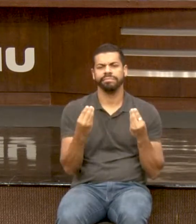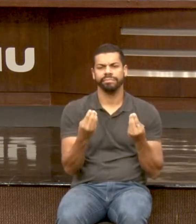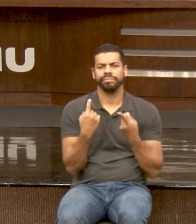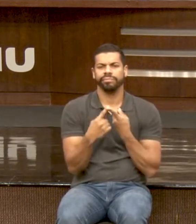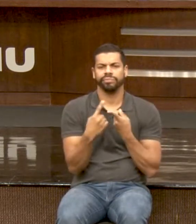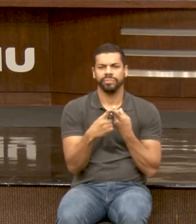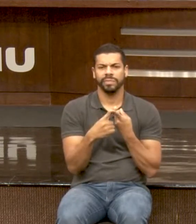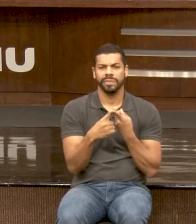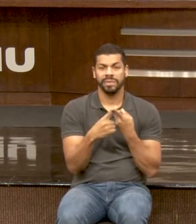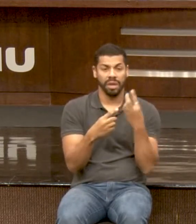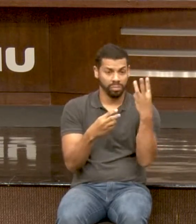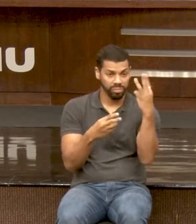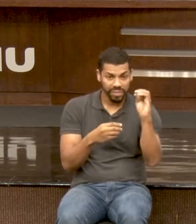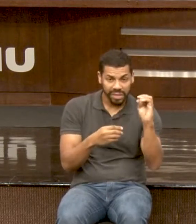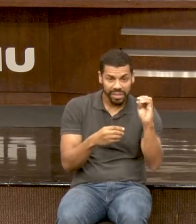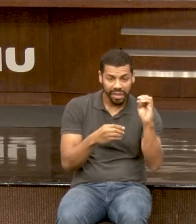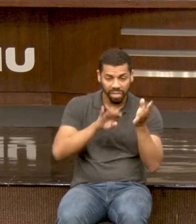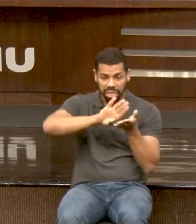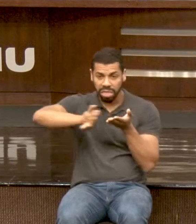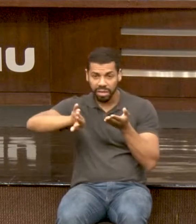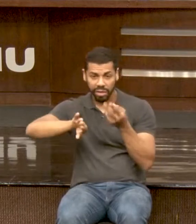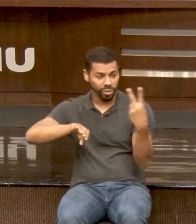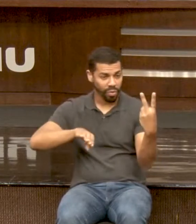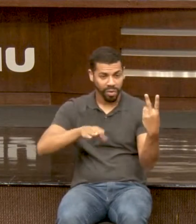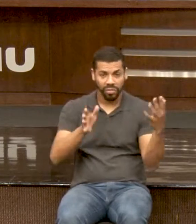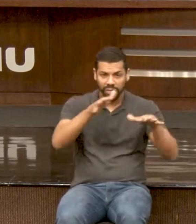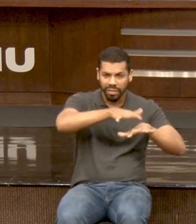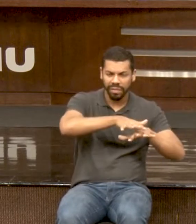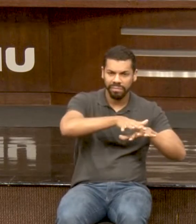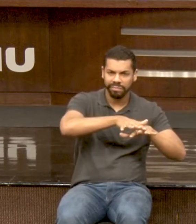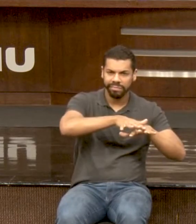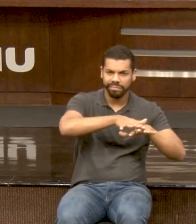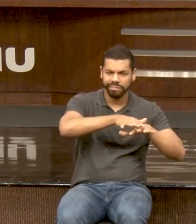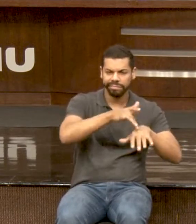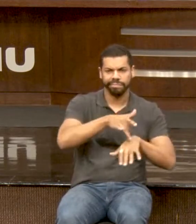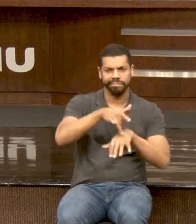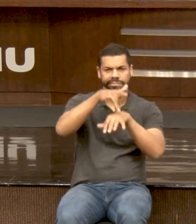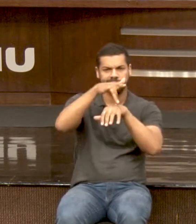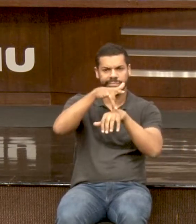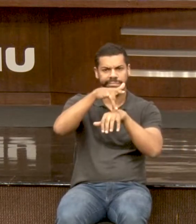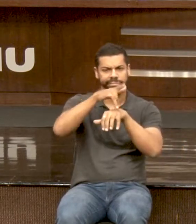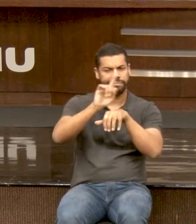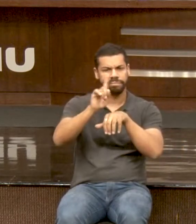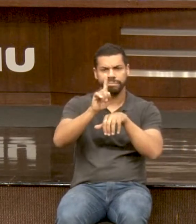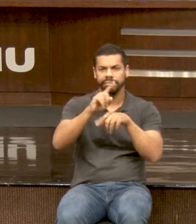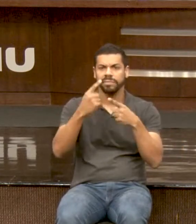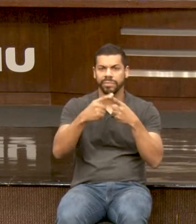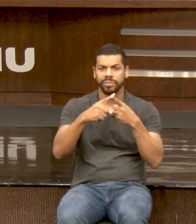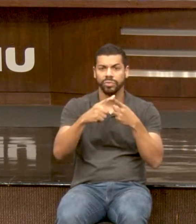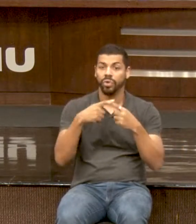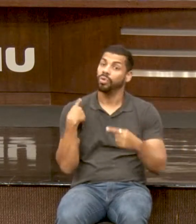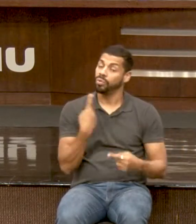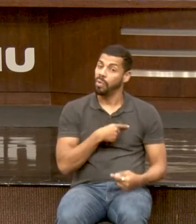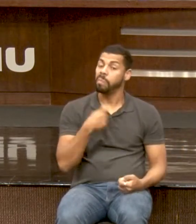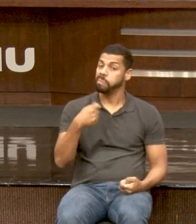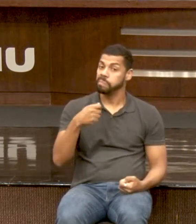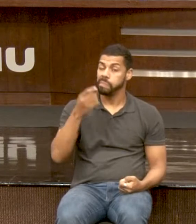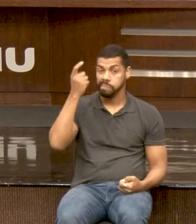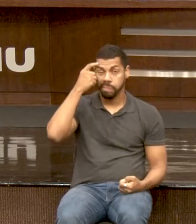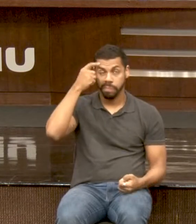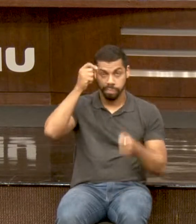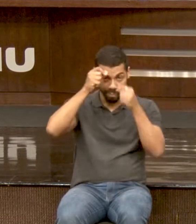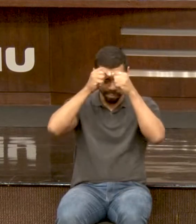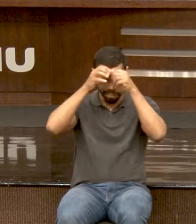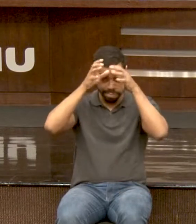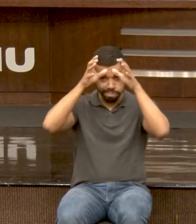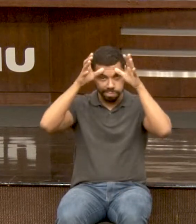São 30 de exclusão e 2 de inclusão? Não, a gente tem que mudar esse pensar.